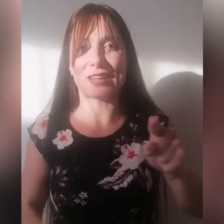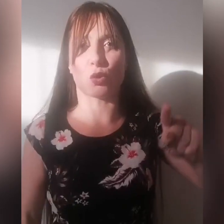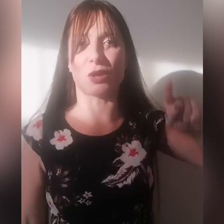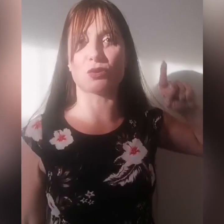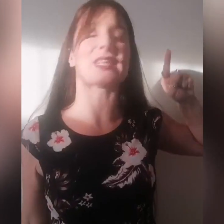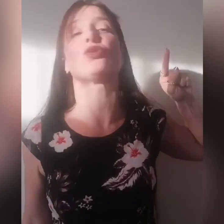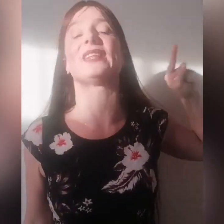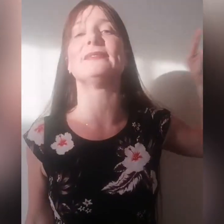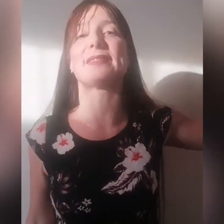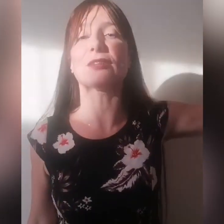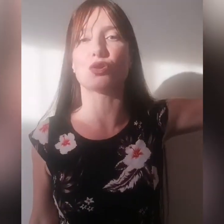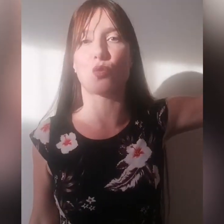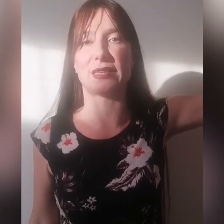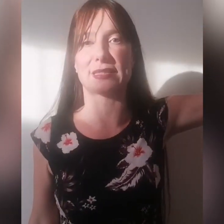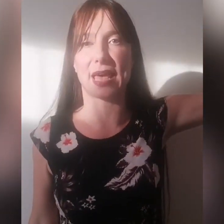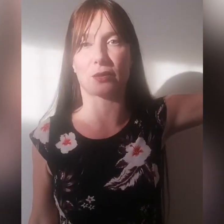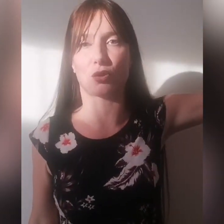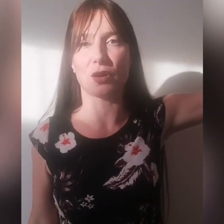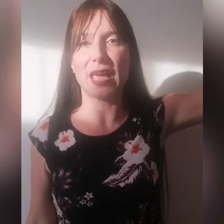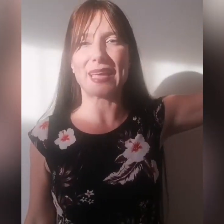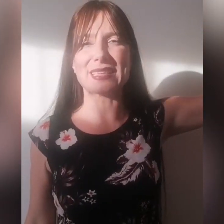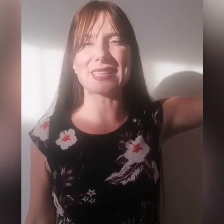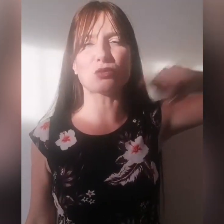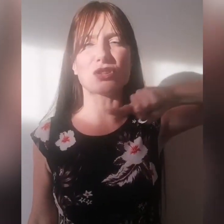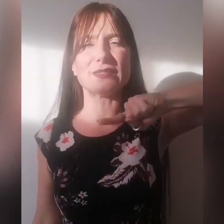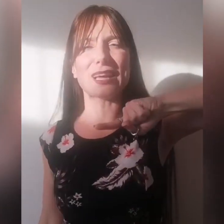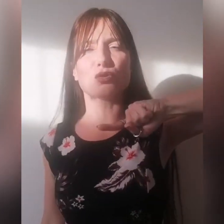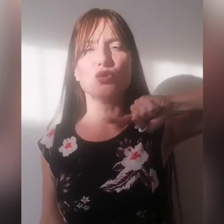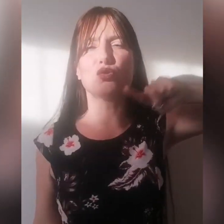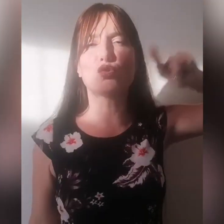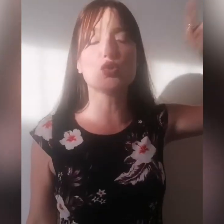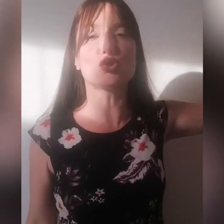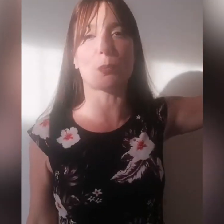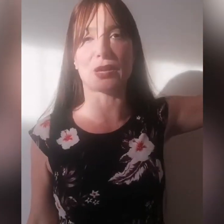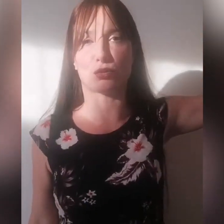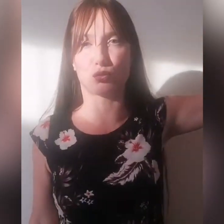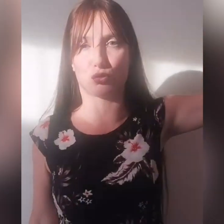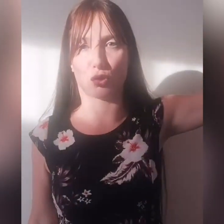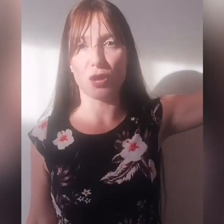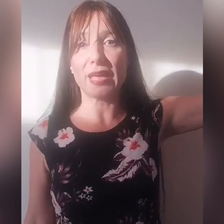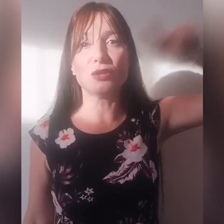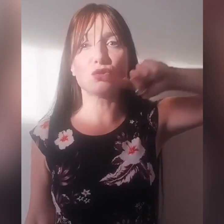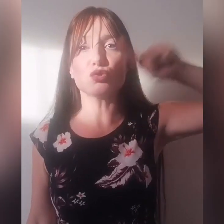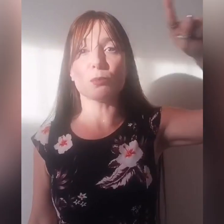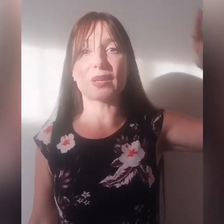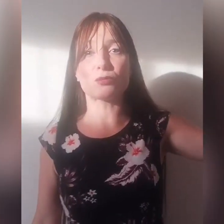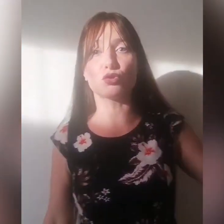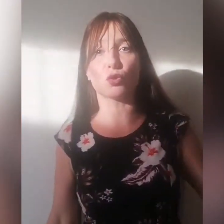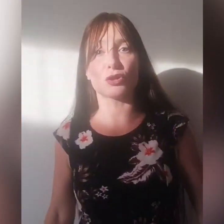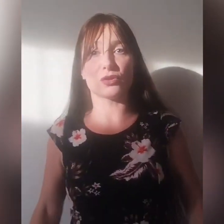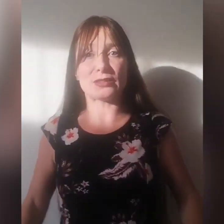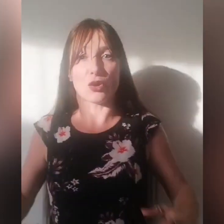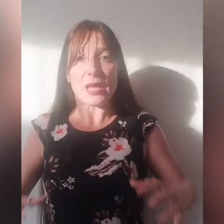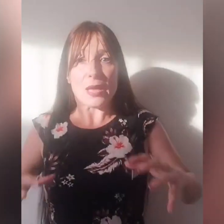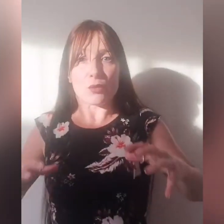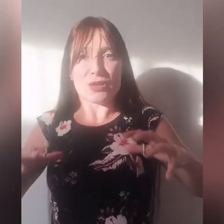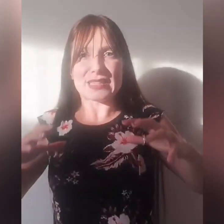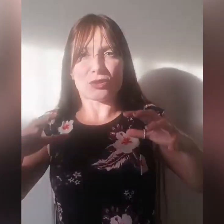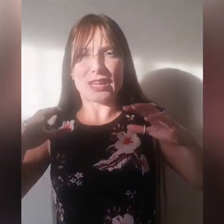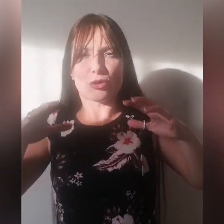fatto quando è stato tentato in quel deserto ed è stato tentato in tutto per tutto, in tutto per tutto quando è stato detto